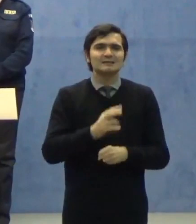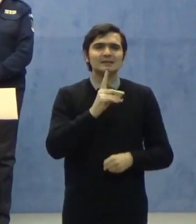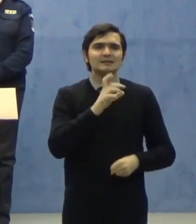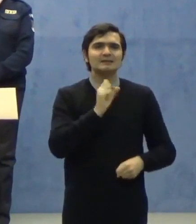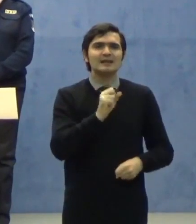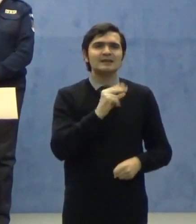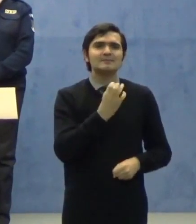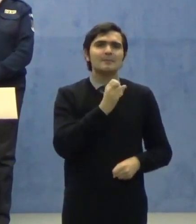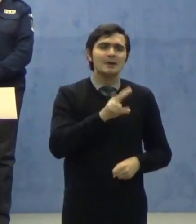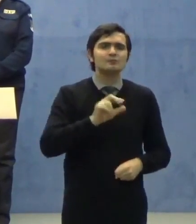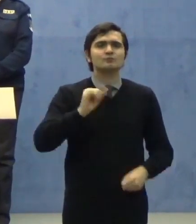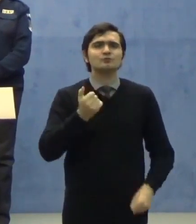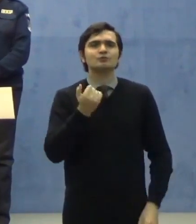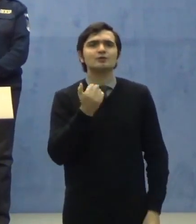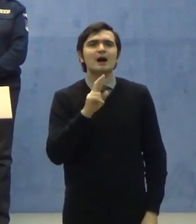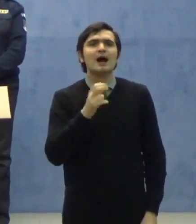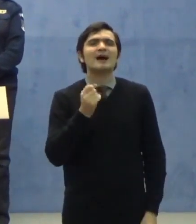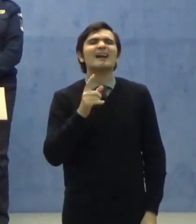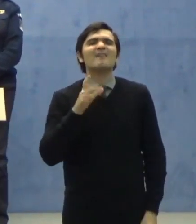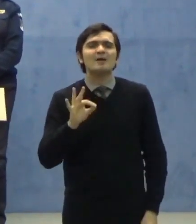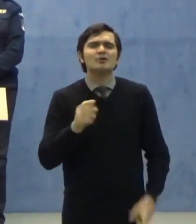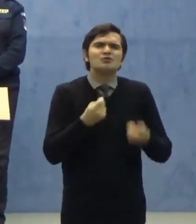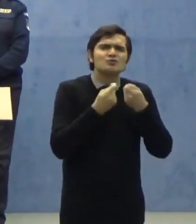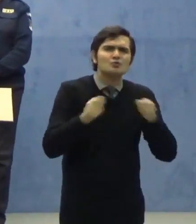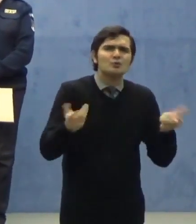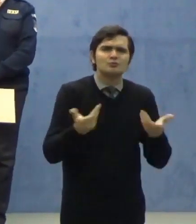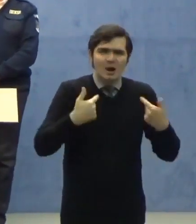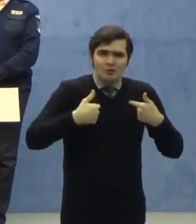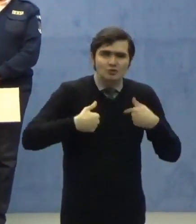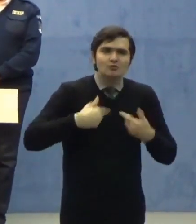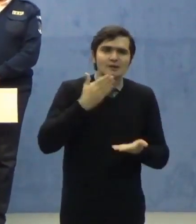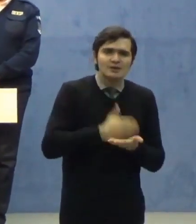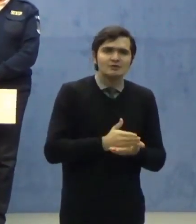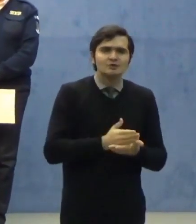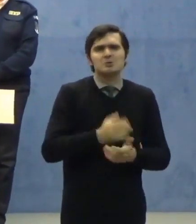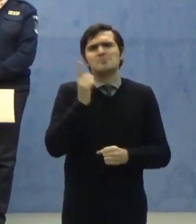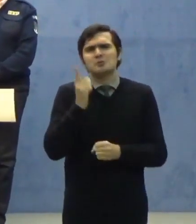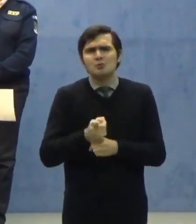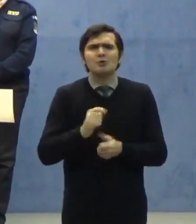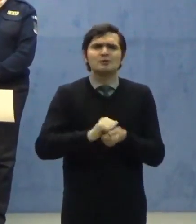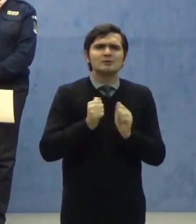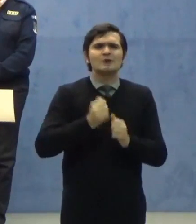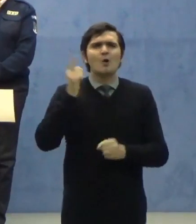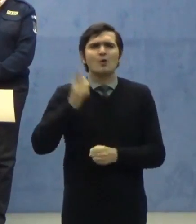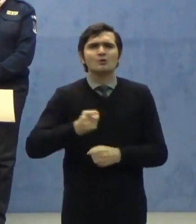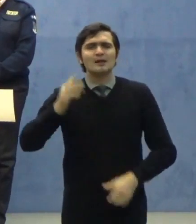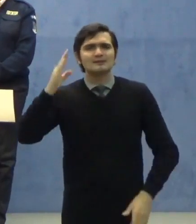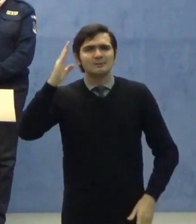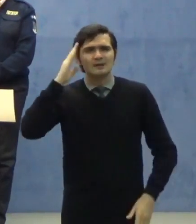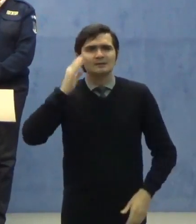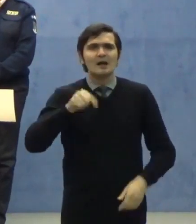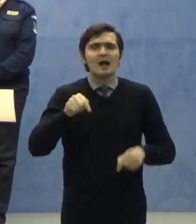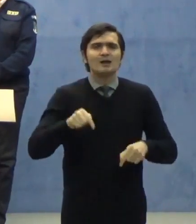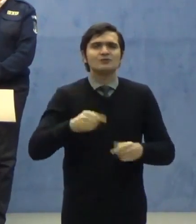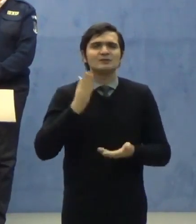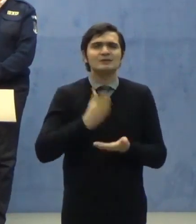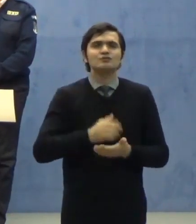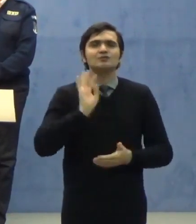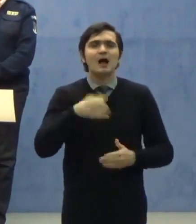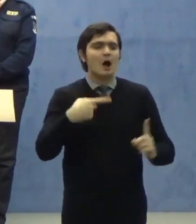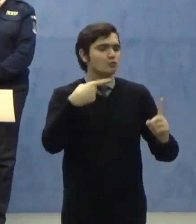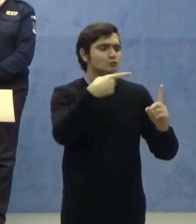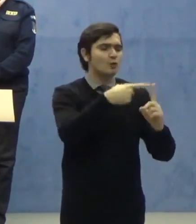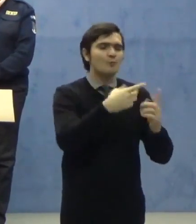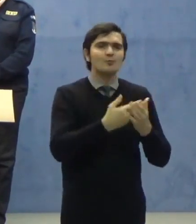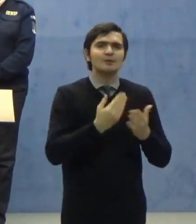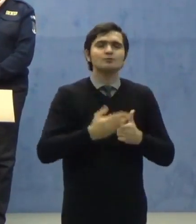Tot ceea ce decidem prin ordine sau ordonație militare are scopul de a limita riscurile